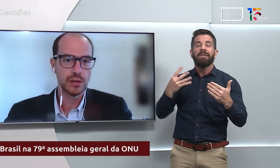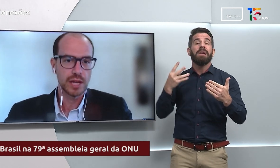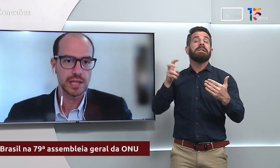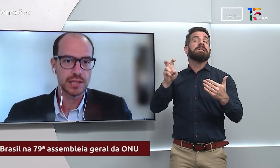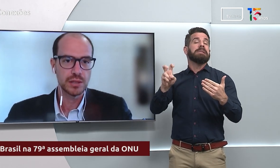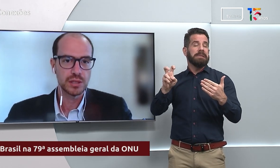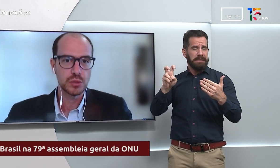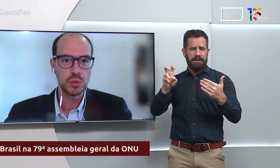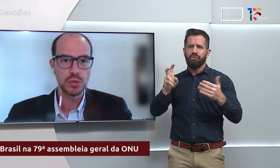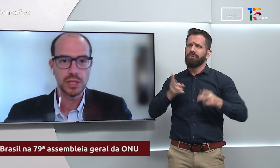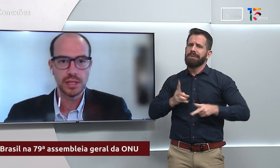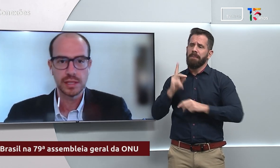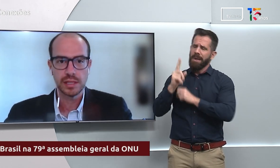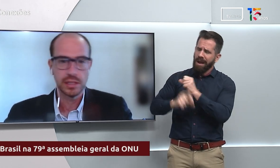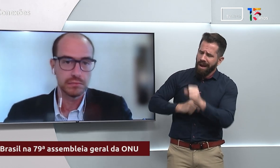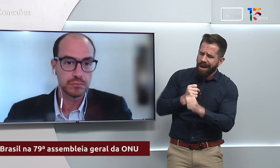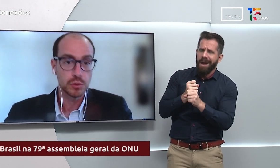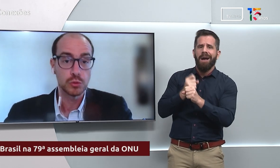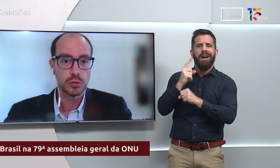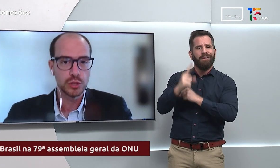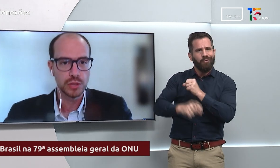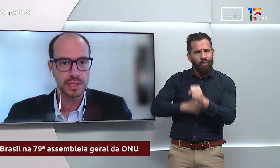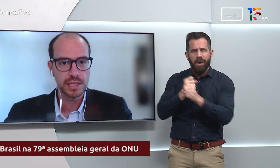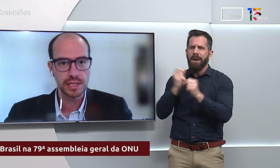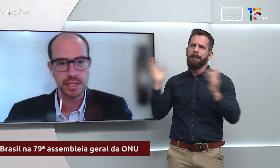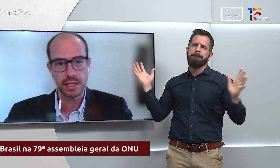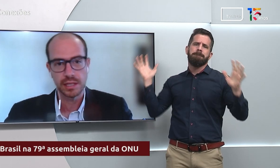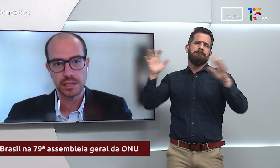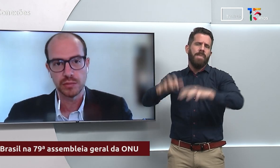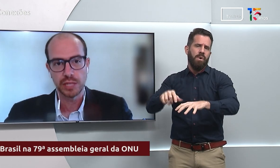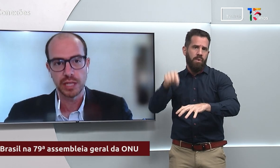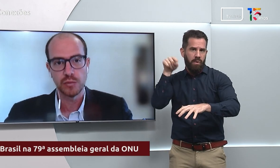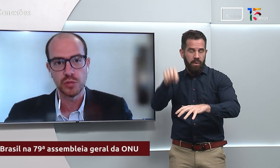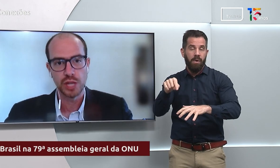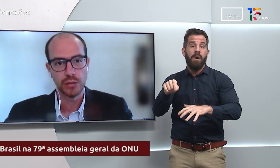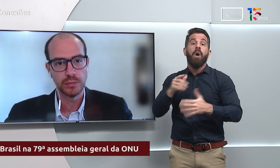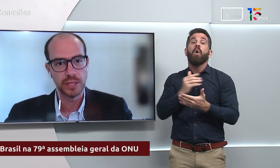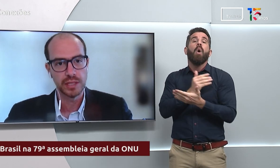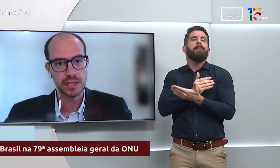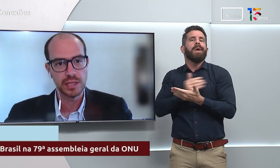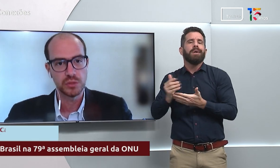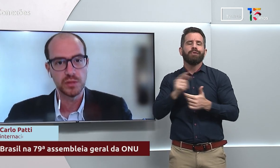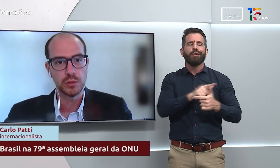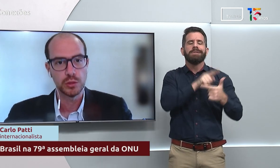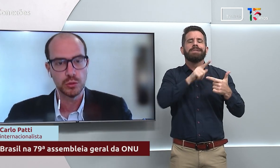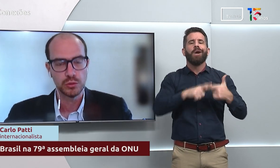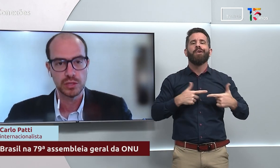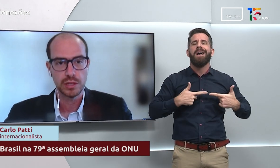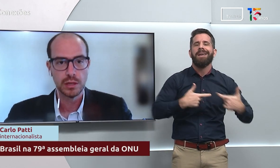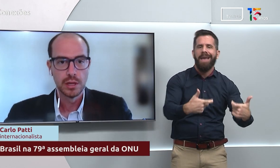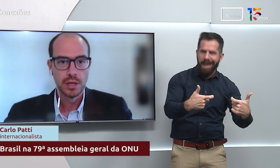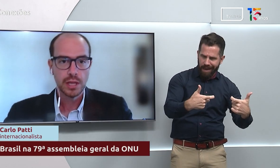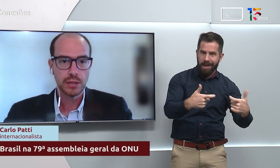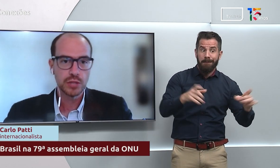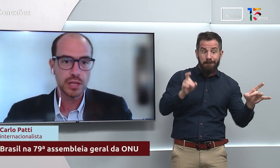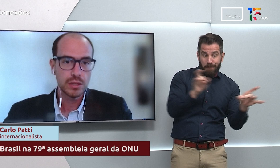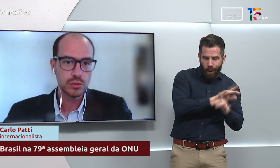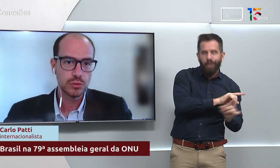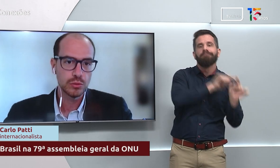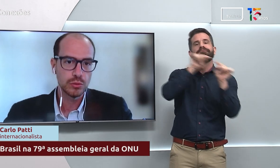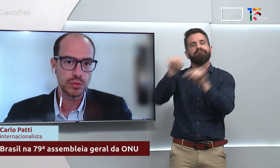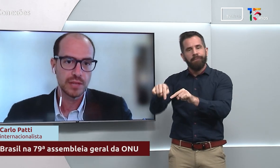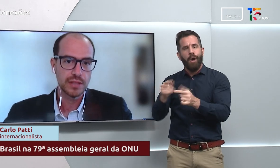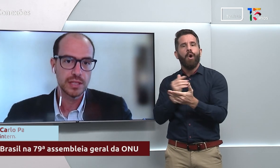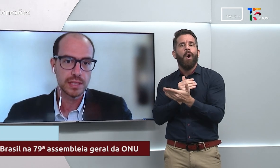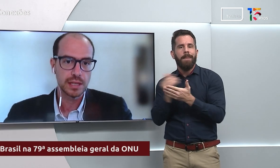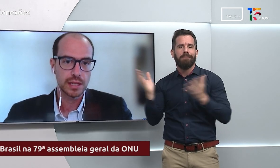da Organização das Nações Unidas, que surgiu das cinzas da Segunda Guerra Mundial, para a decisão dos vitoriosos. Então, já isso